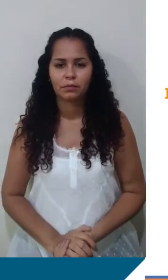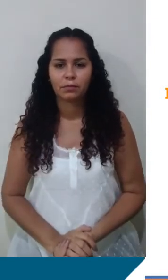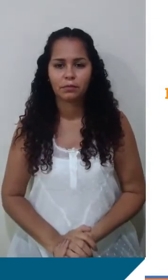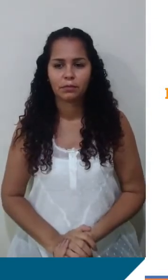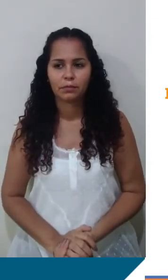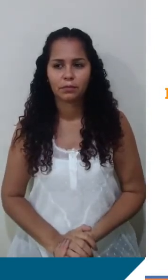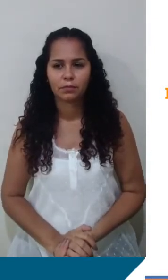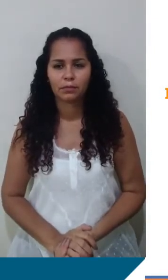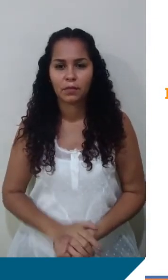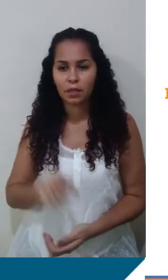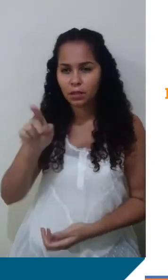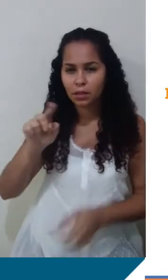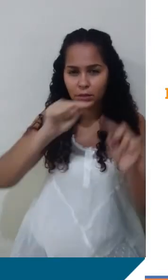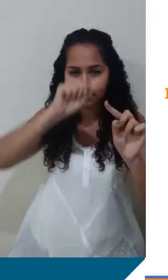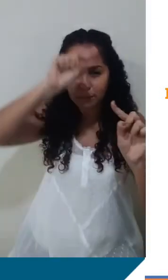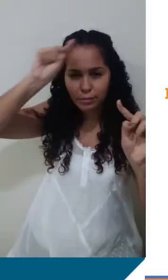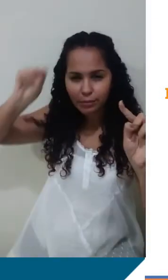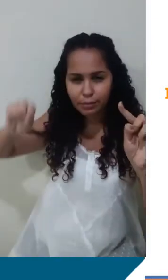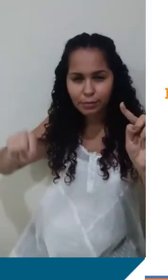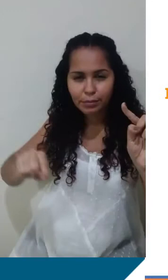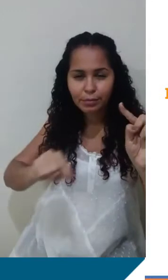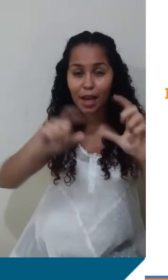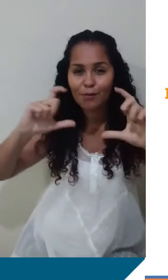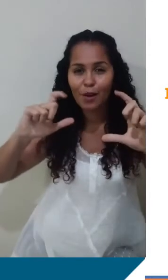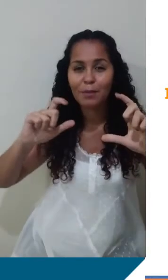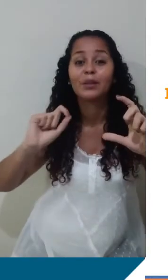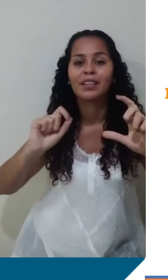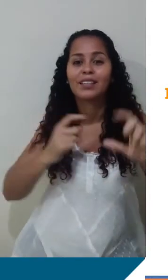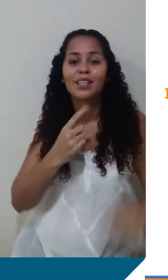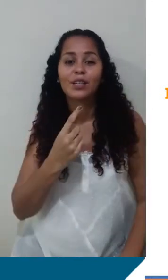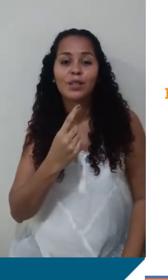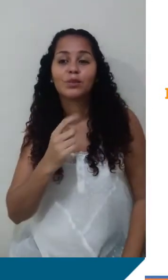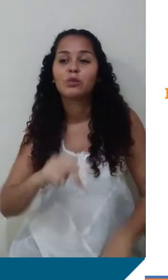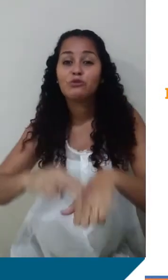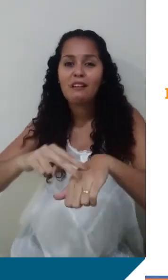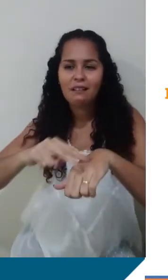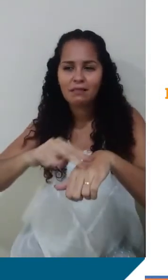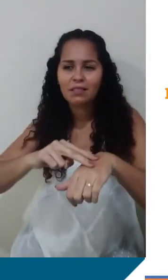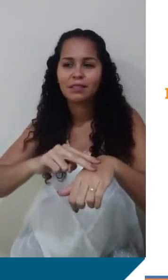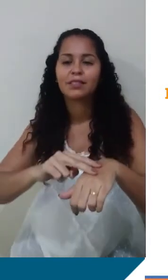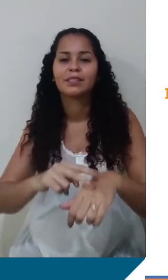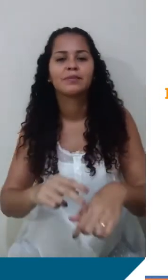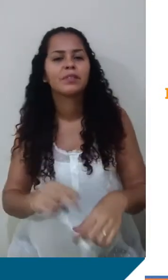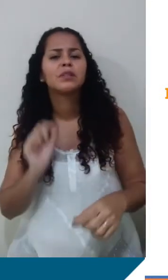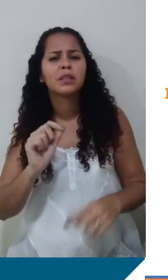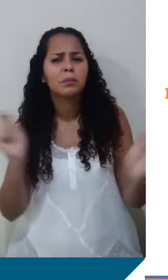E aí, isso tudo aqui, essa fórmula é quase P igual a M vezes o G da gravidade. O eu posso fazer?